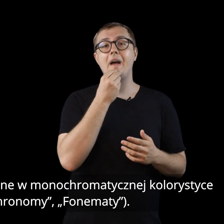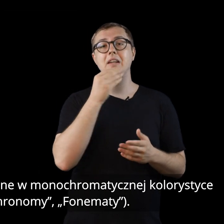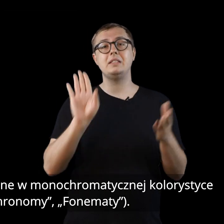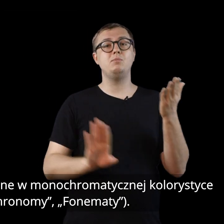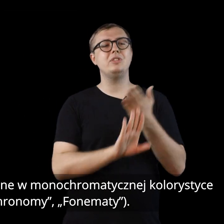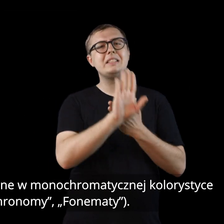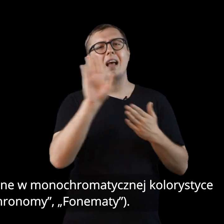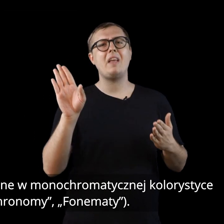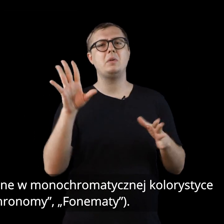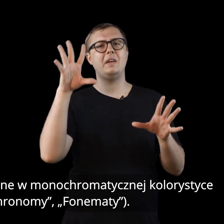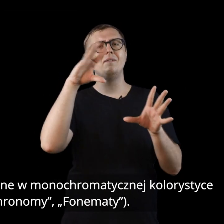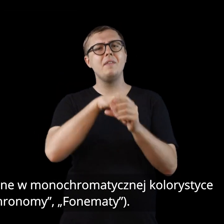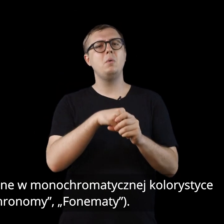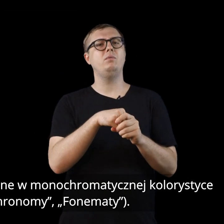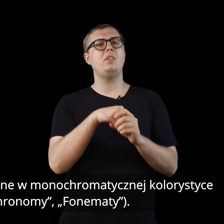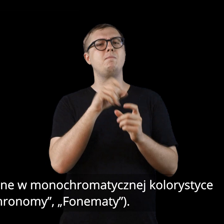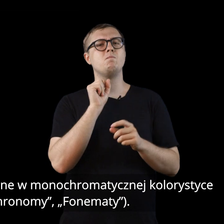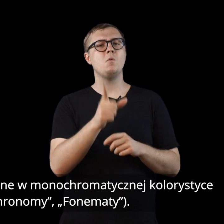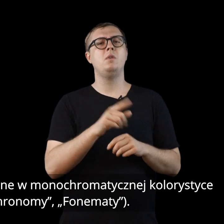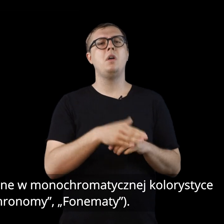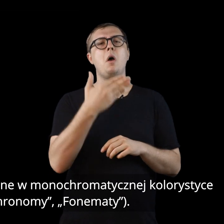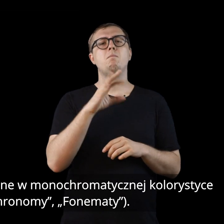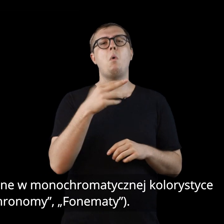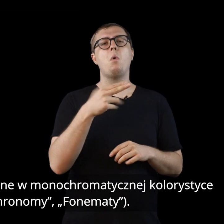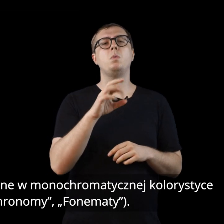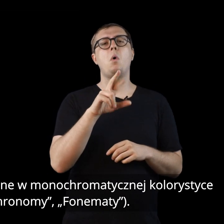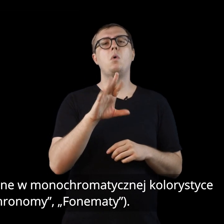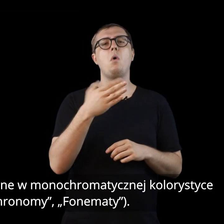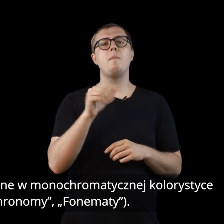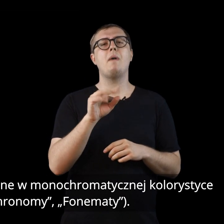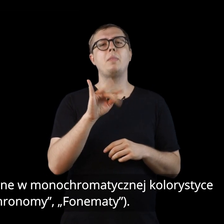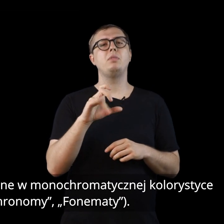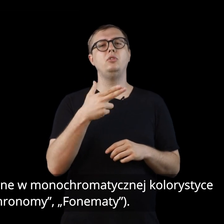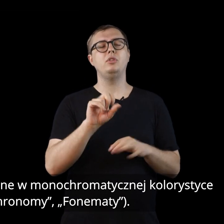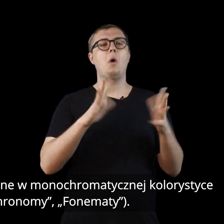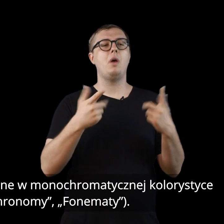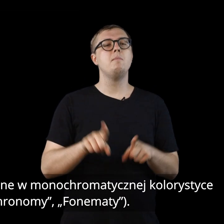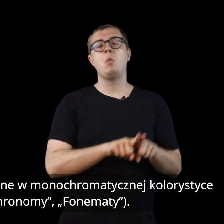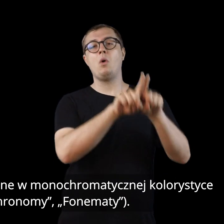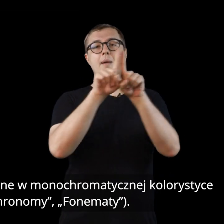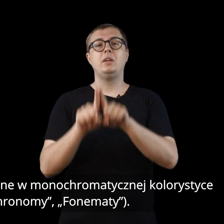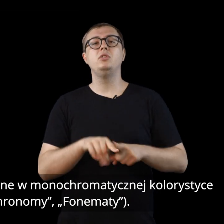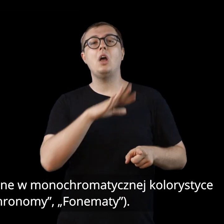Malował obrazy utrzymane w monochromatycznej kolorystyce. Cykle chronomy, fonematy.